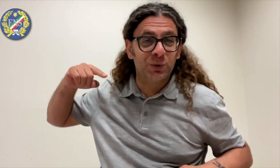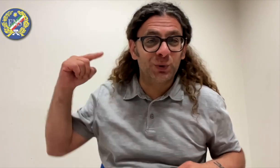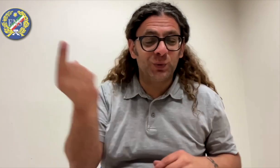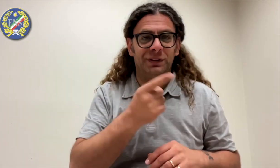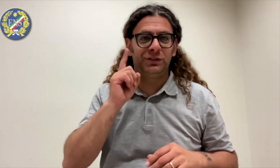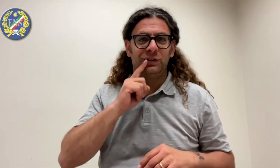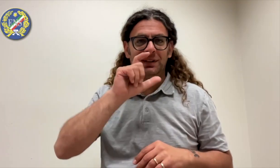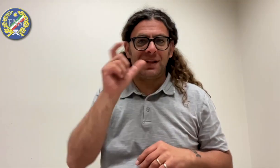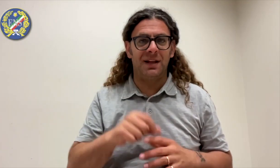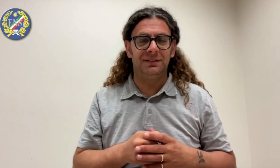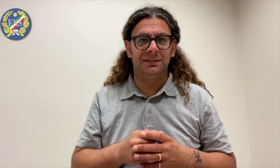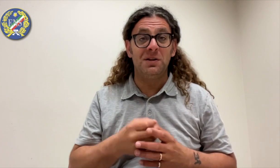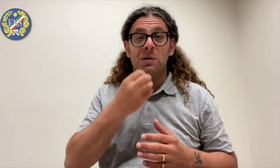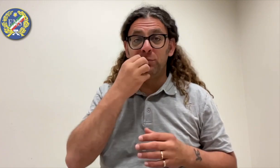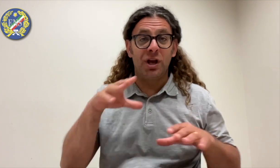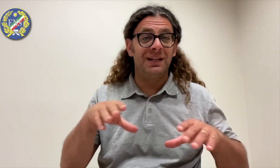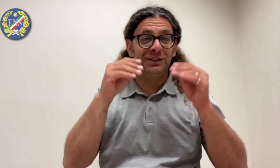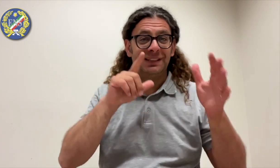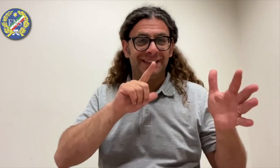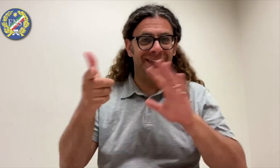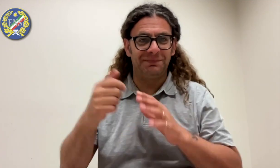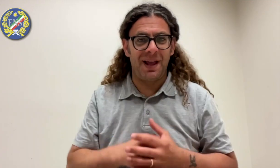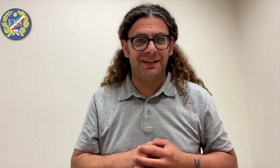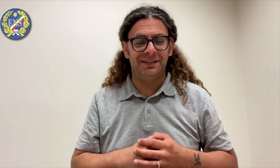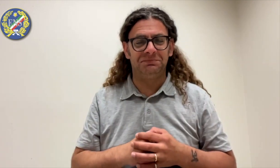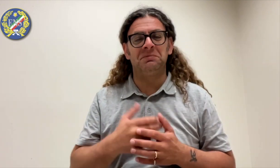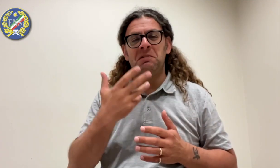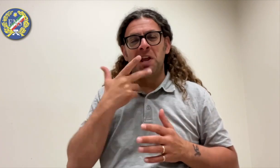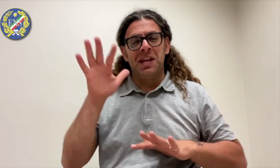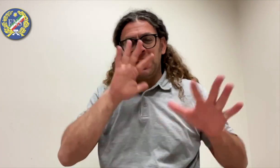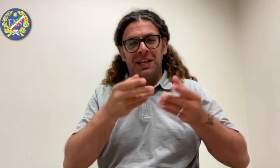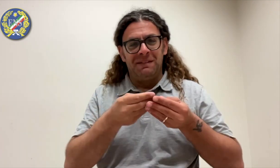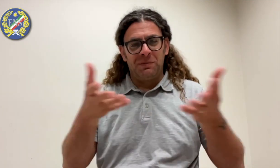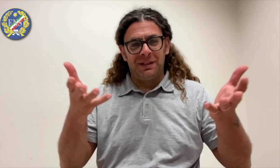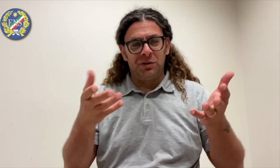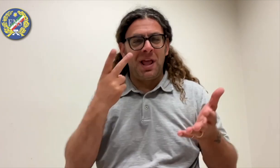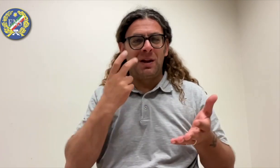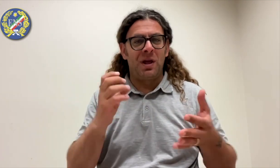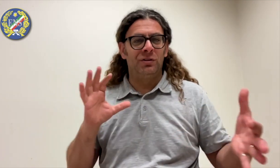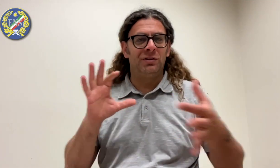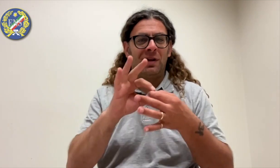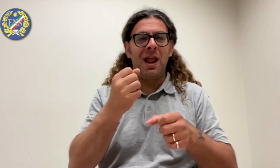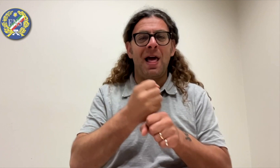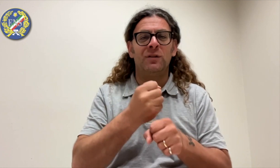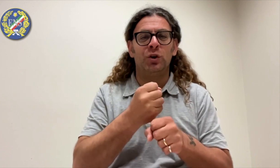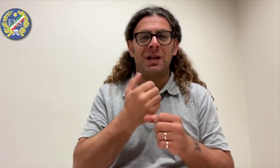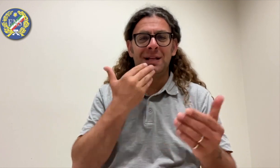Cari sordi italiani, buon inizio settimana a tutti. Desidero darvi una serie di informazioni relative ai lavori